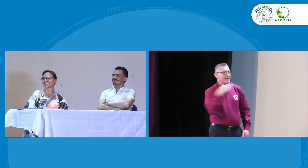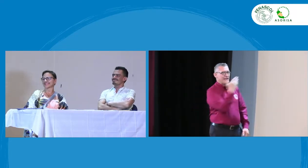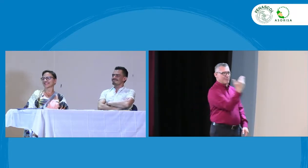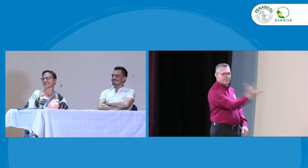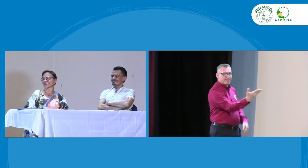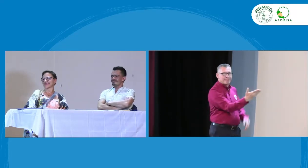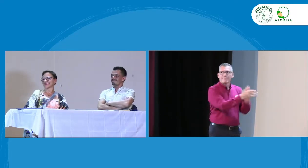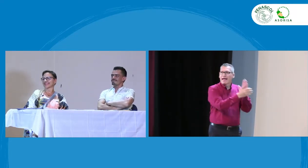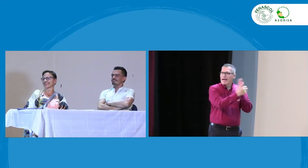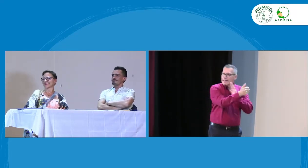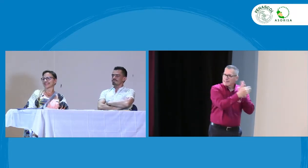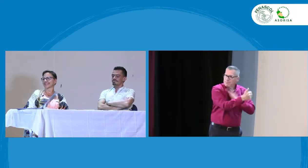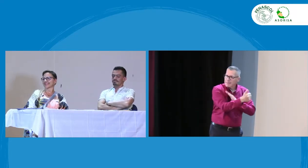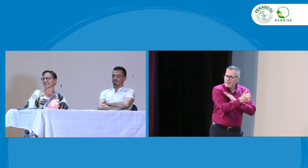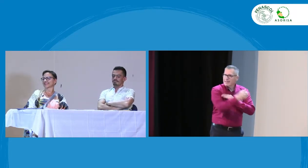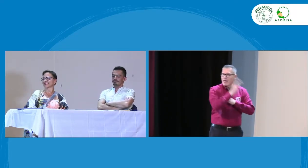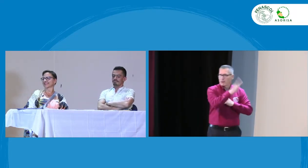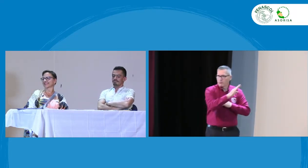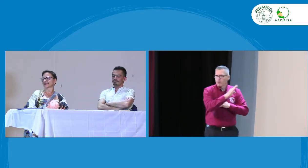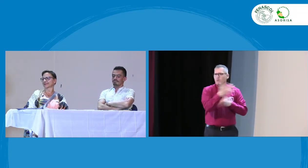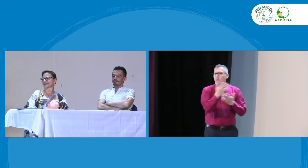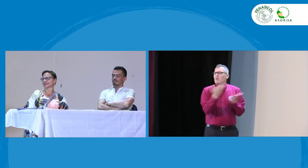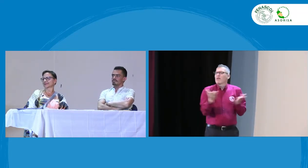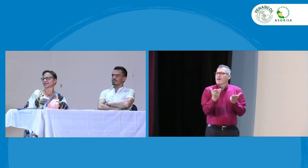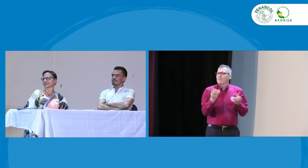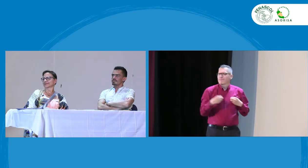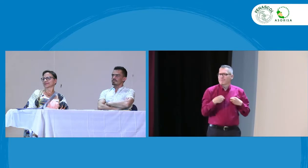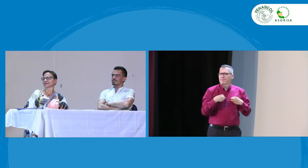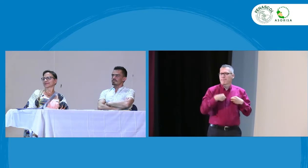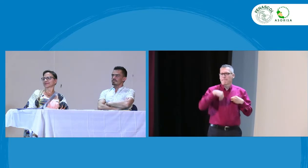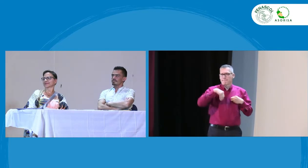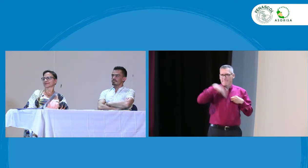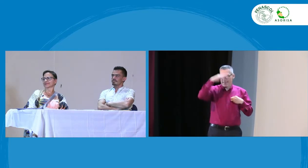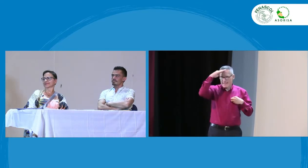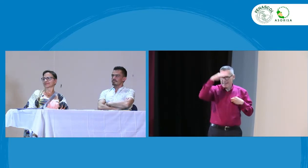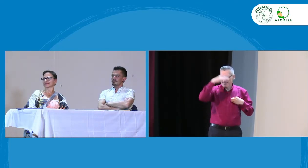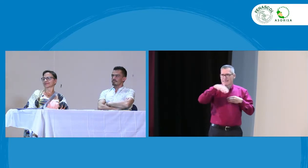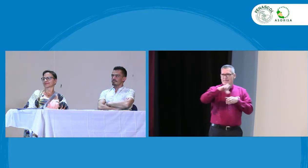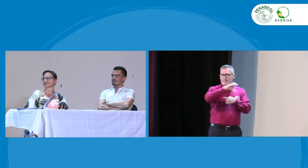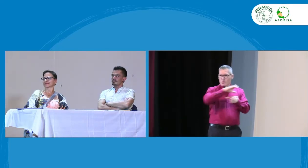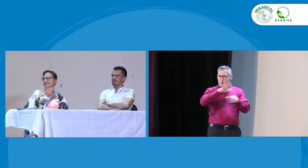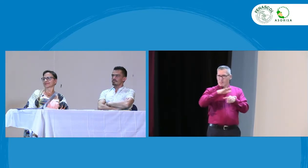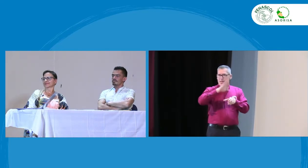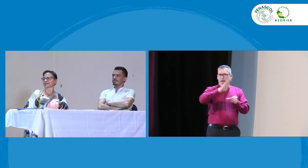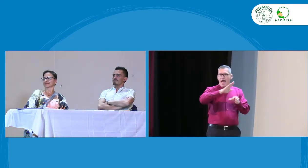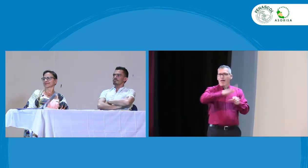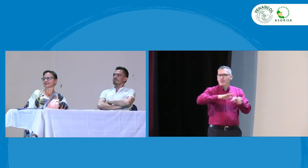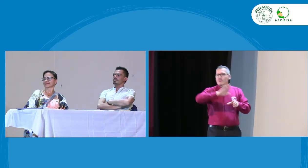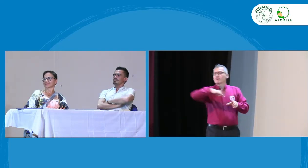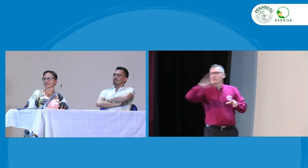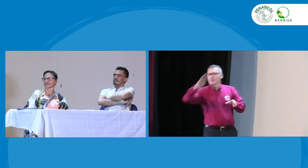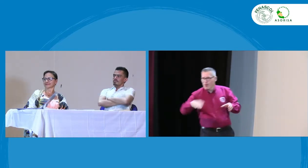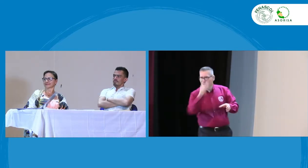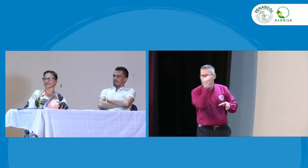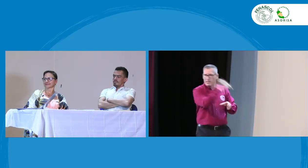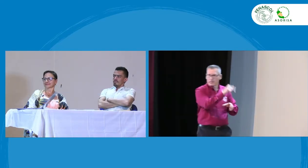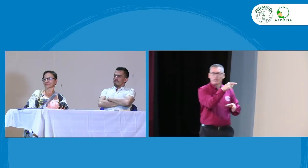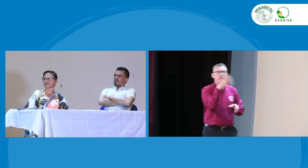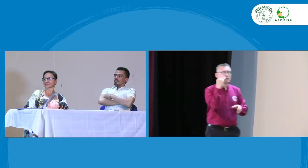tan abajo, no. Marleni, muy bien, ella es experta, vive en la ciudad de